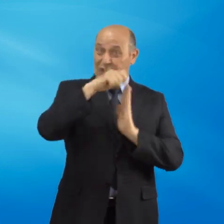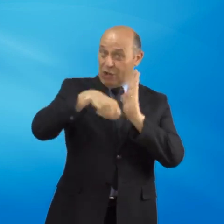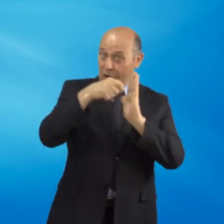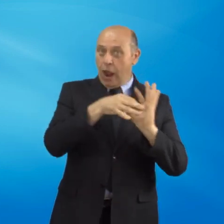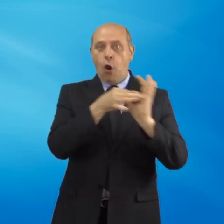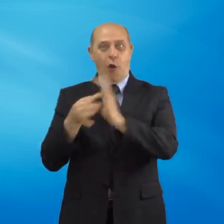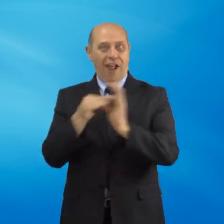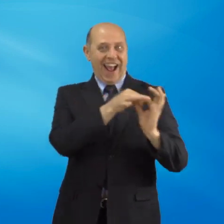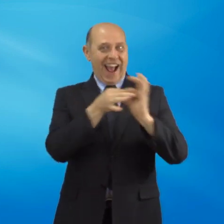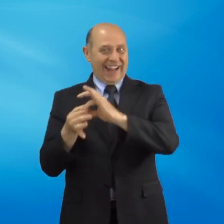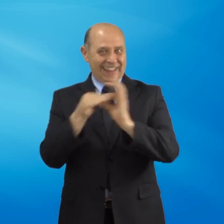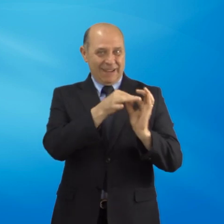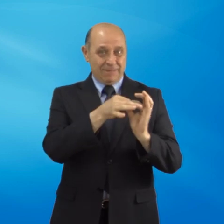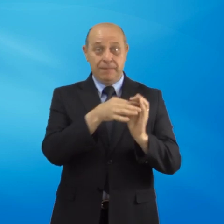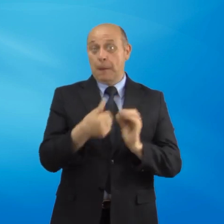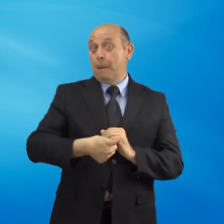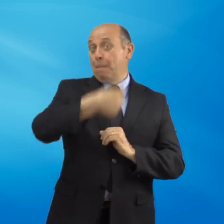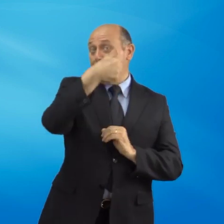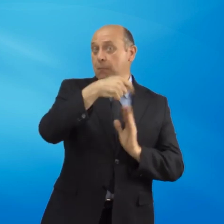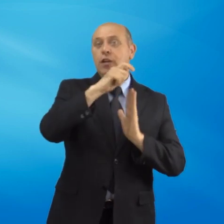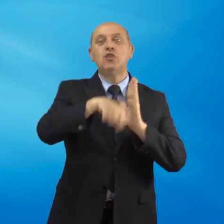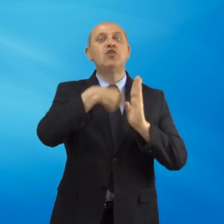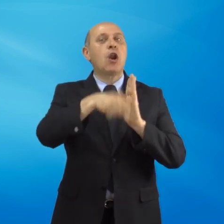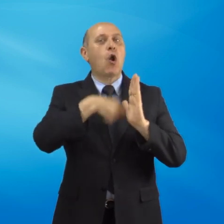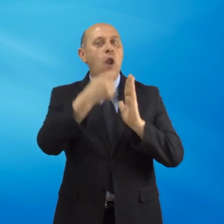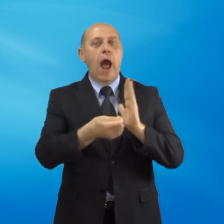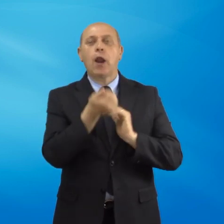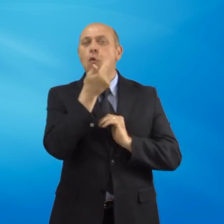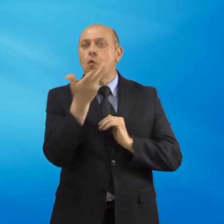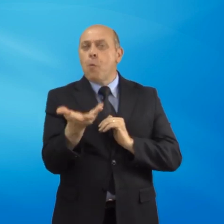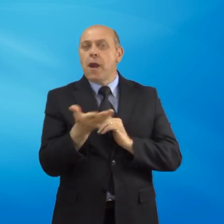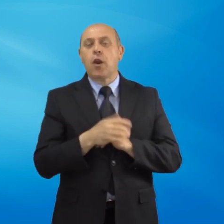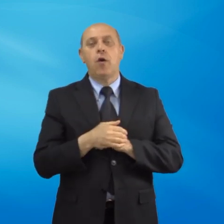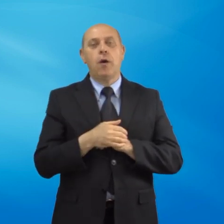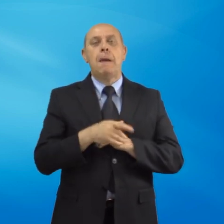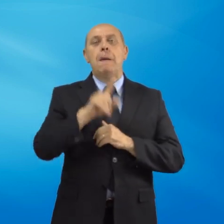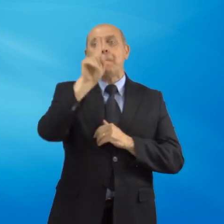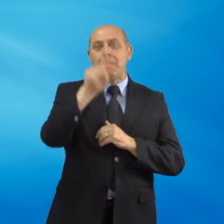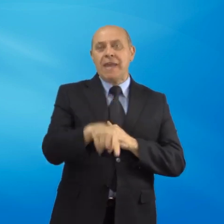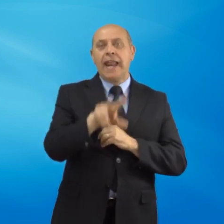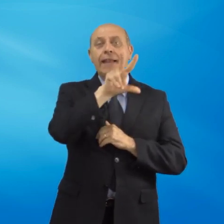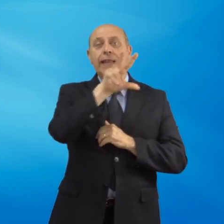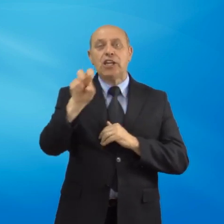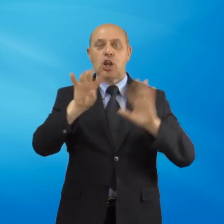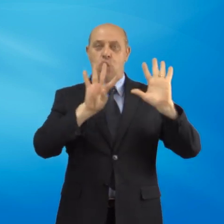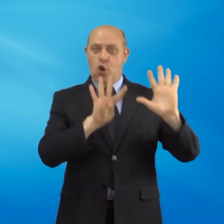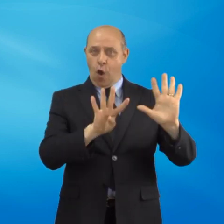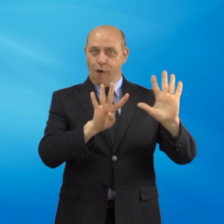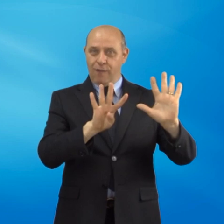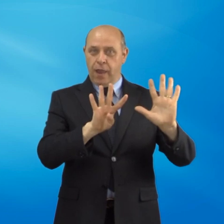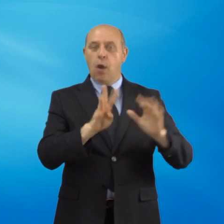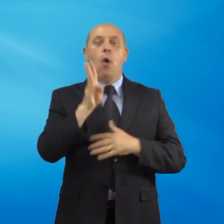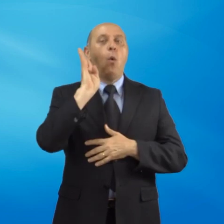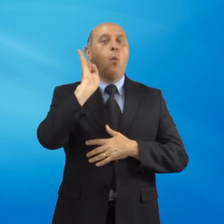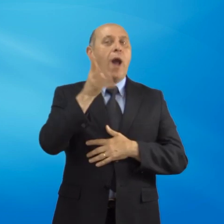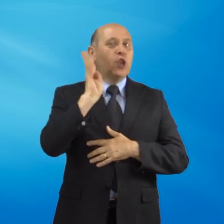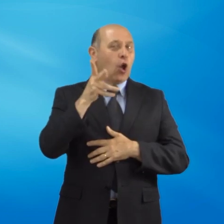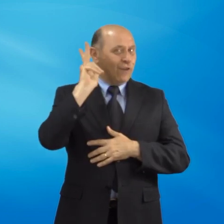La prima è la circolare numero 1309 del 14 febbraio 2017